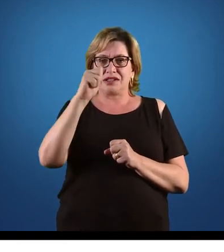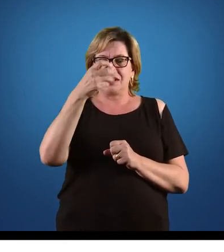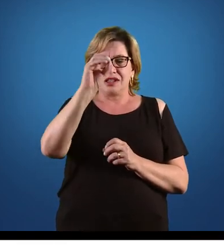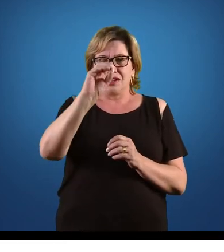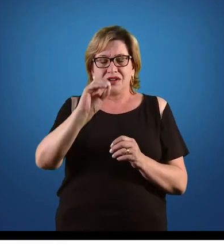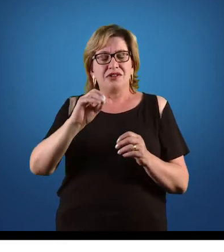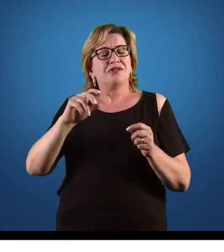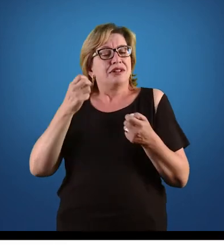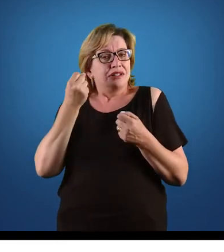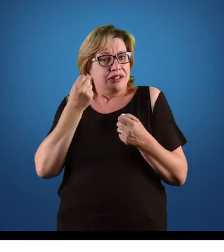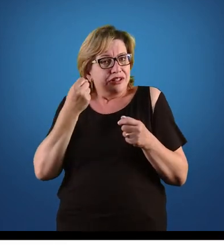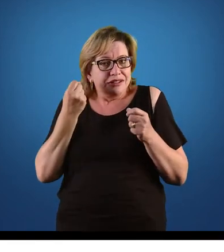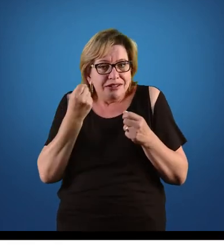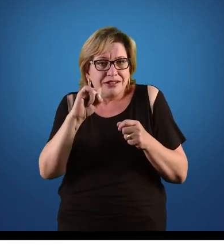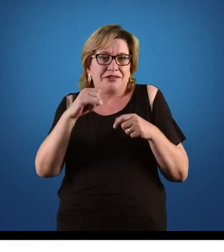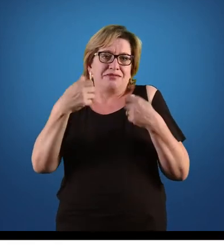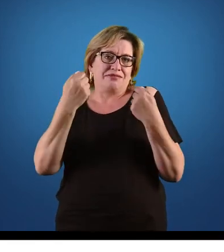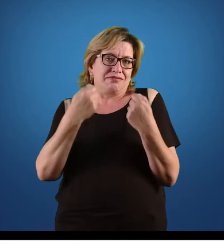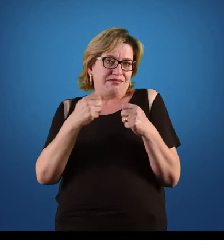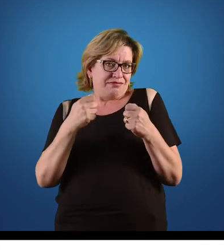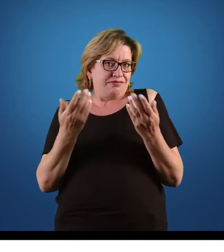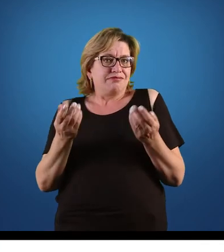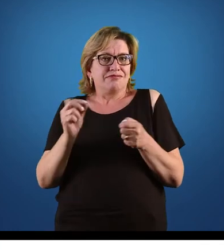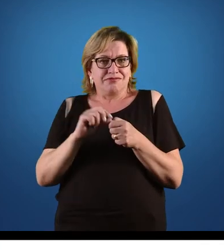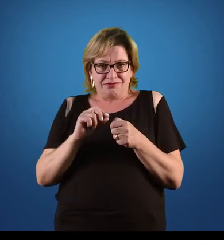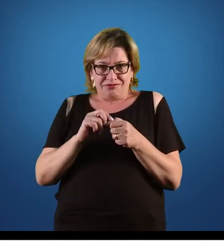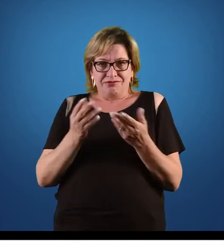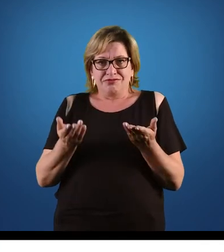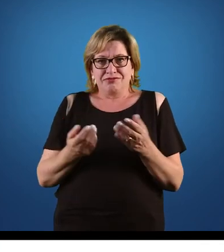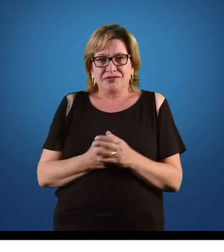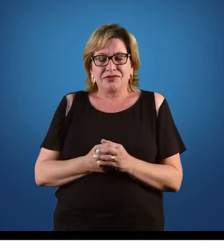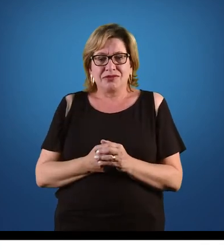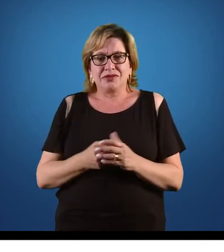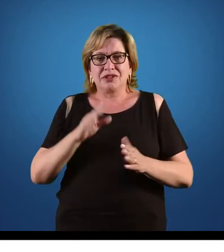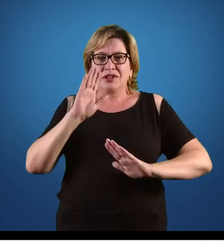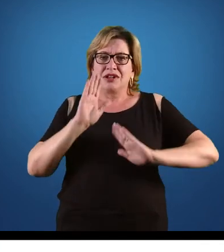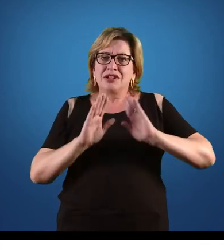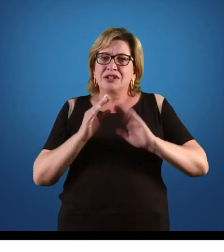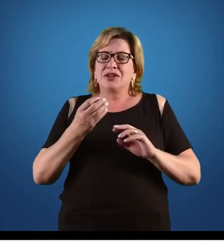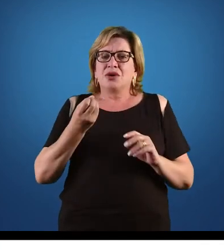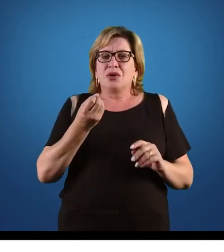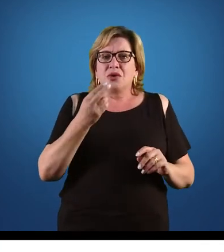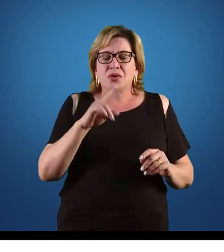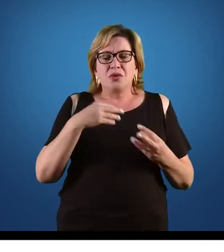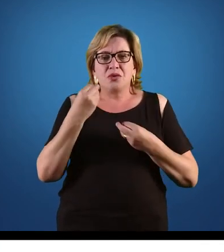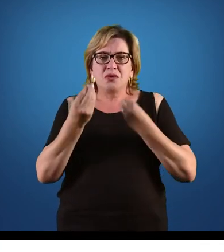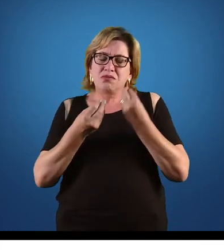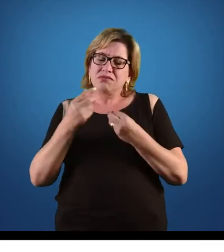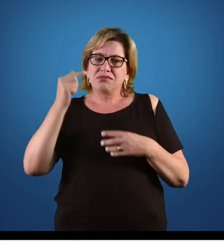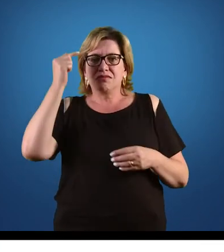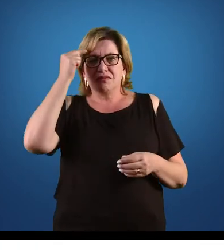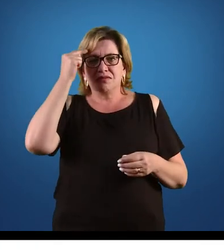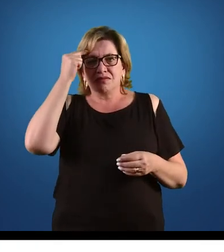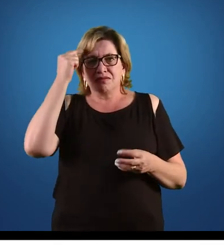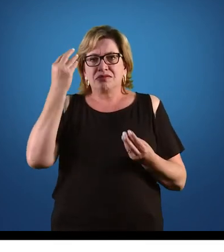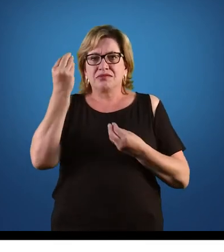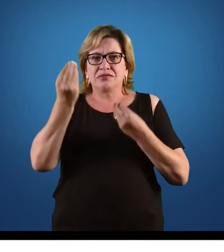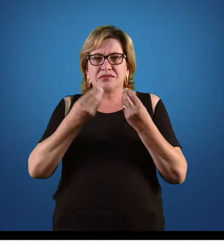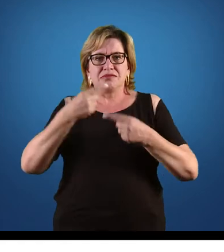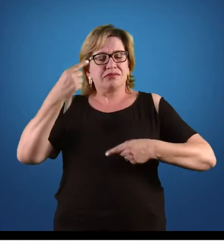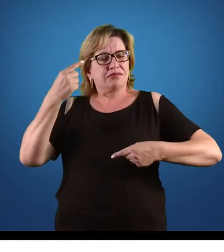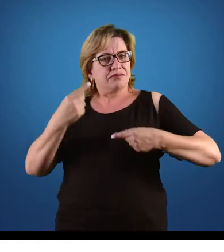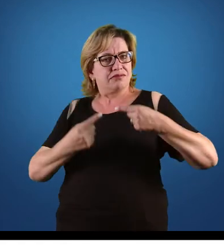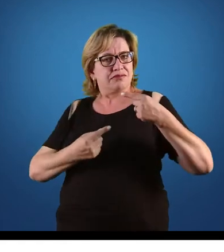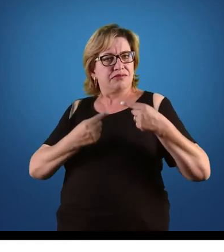necessidade que ele verificar, né? Ou, né? De acordo com os pensamentos da coalizão política que